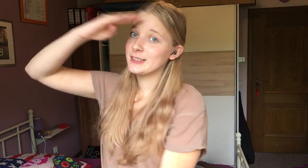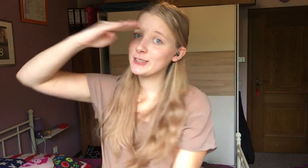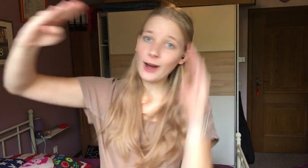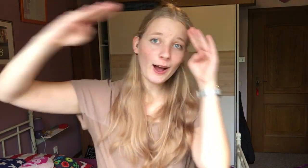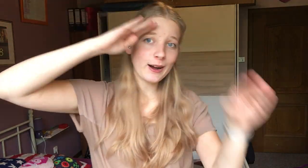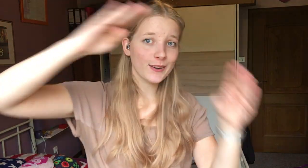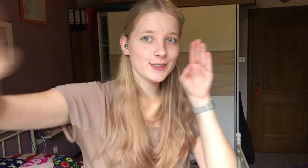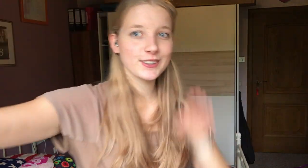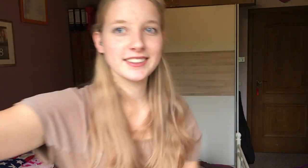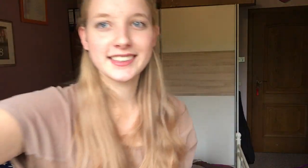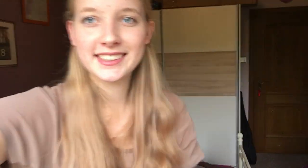Ciao. Ciao. Ciao. Ciao. Ciao. Ciao. Dank.